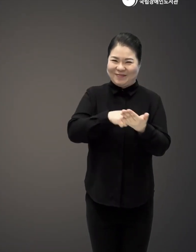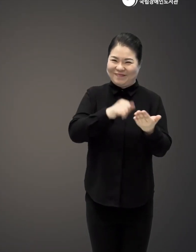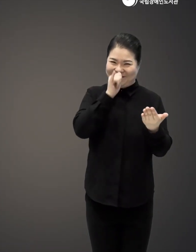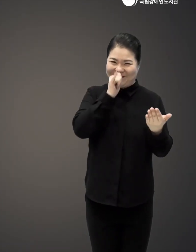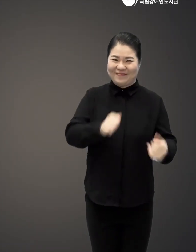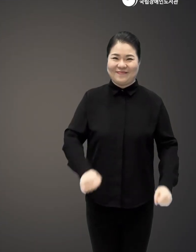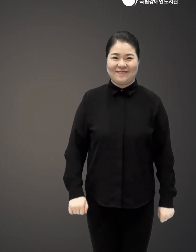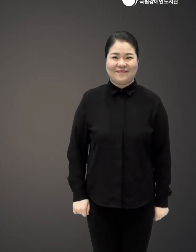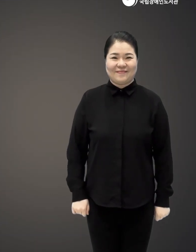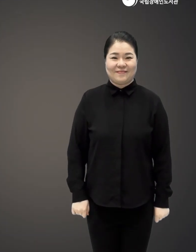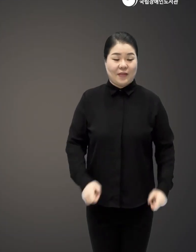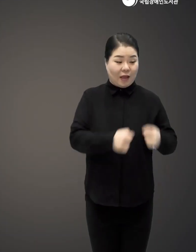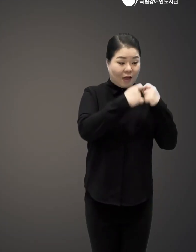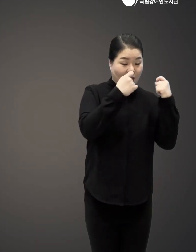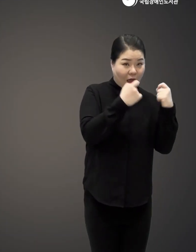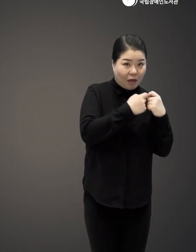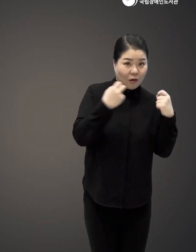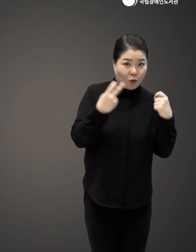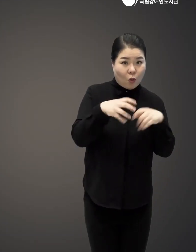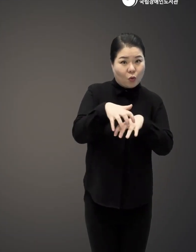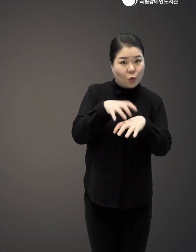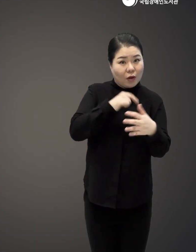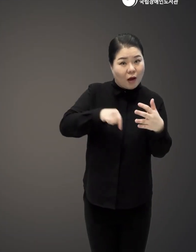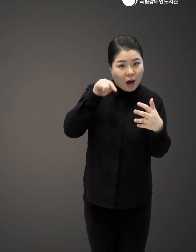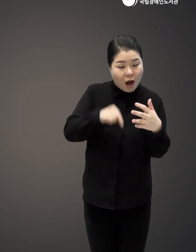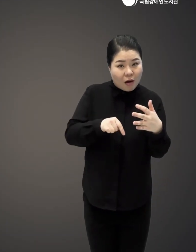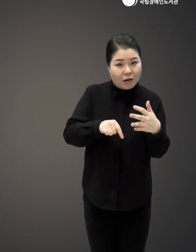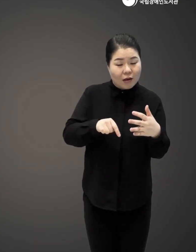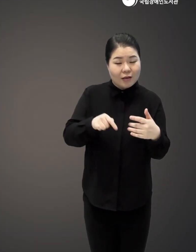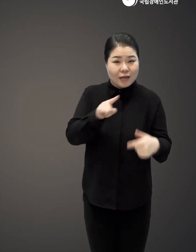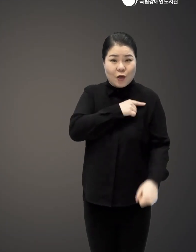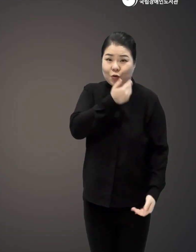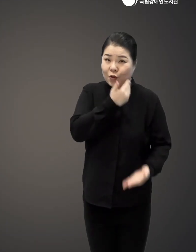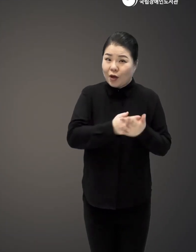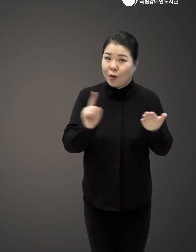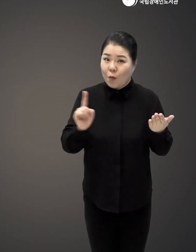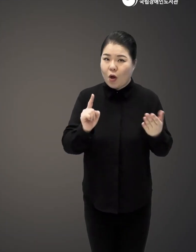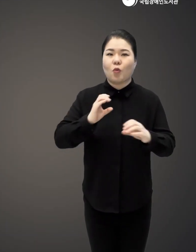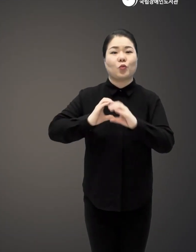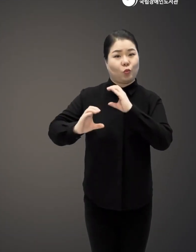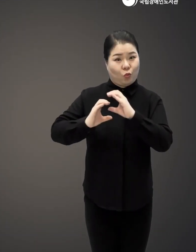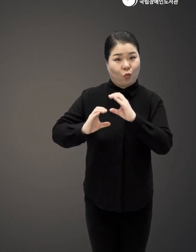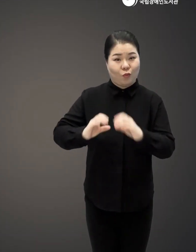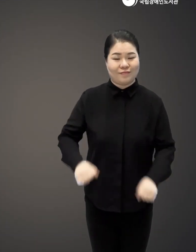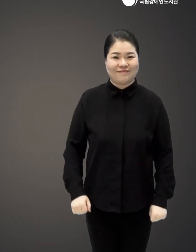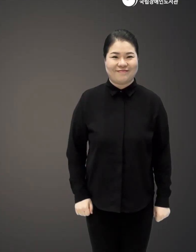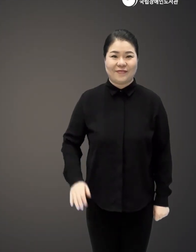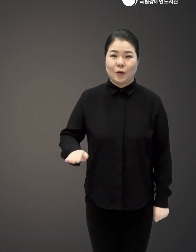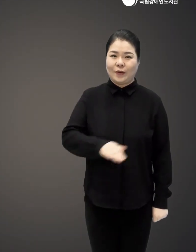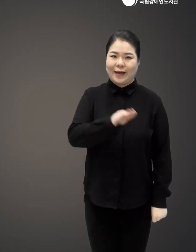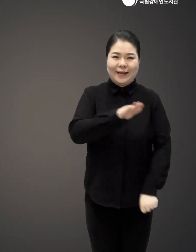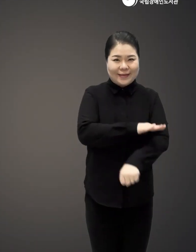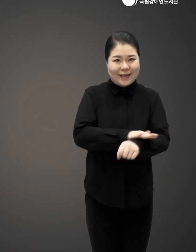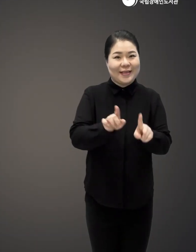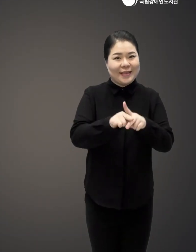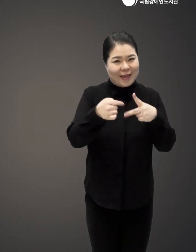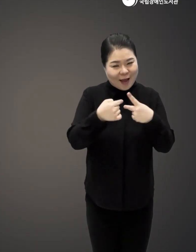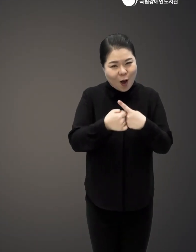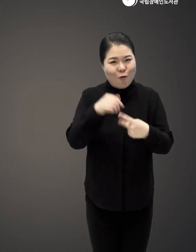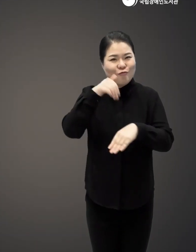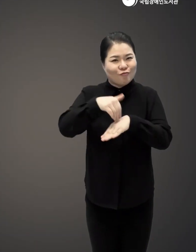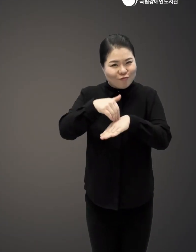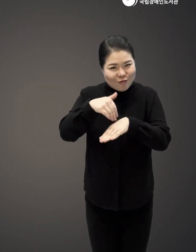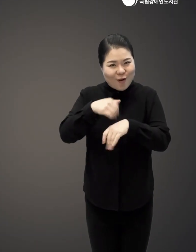이 개인과 조직의 영원한 화두가 소통이잖아요 그렇지만 우리가 조금만 더 안내되고